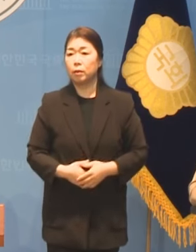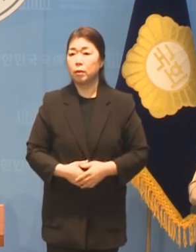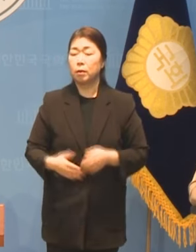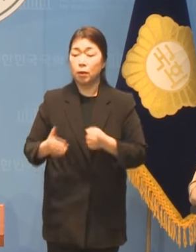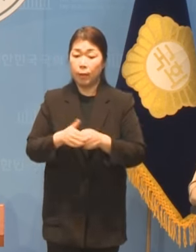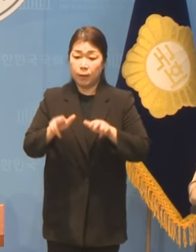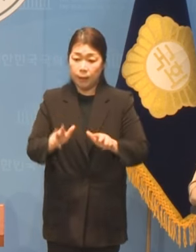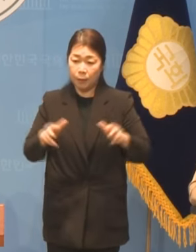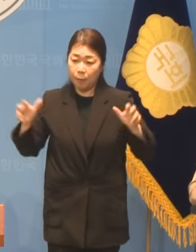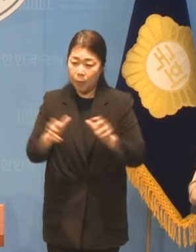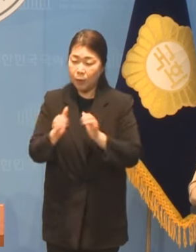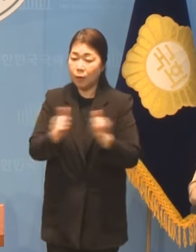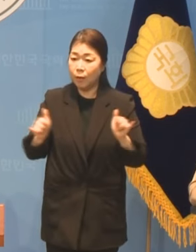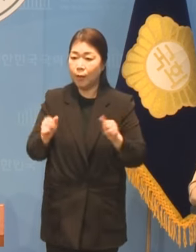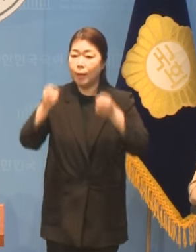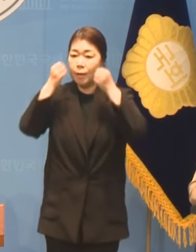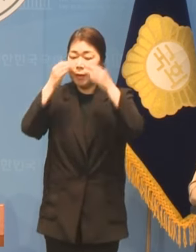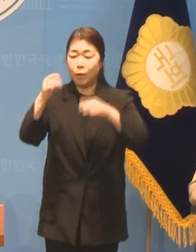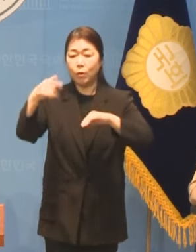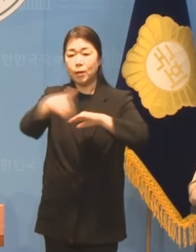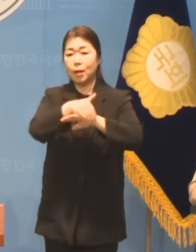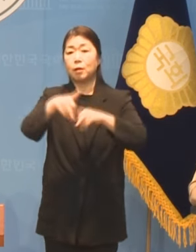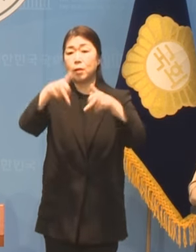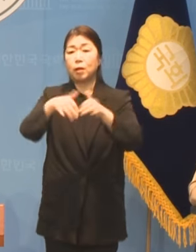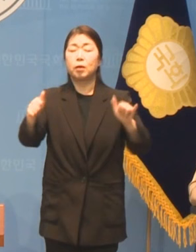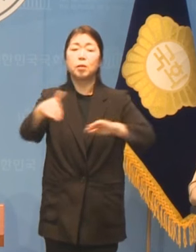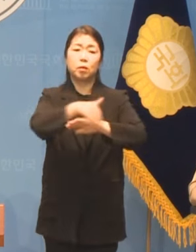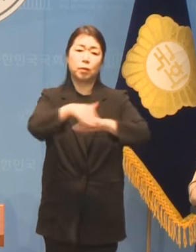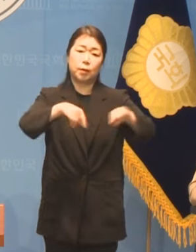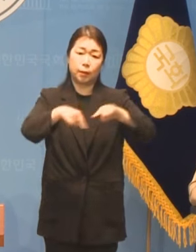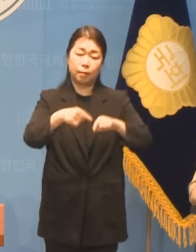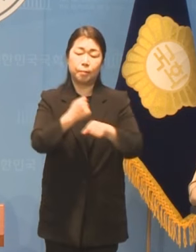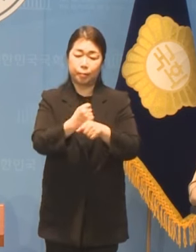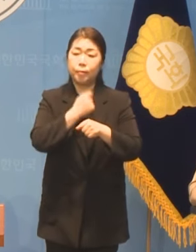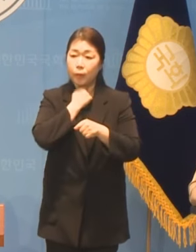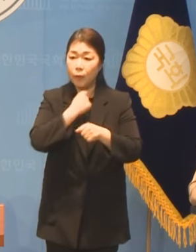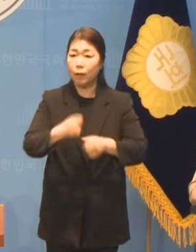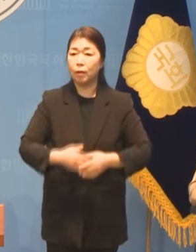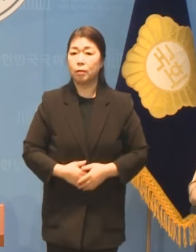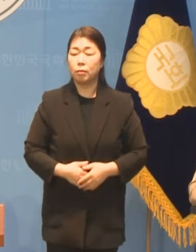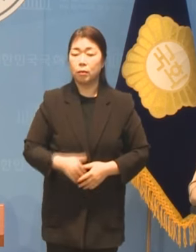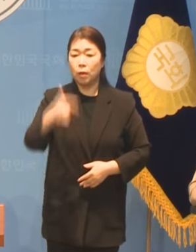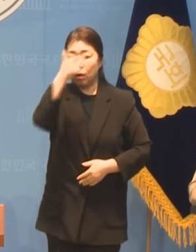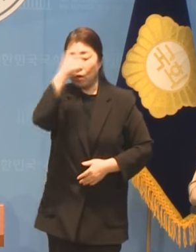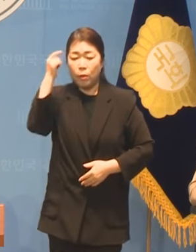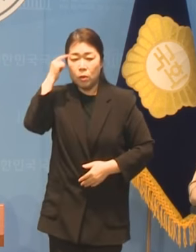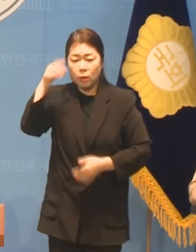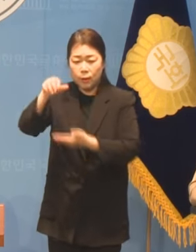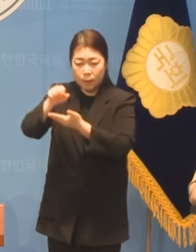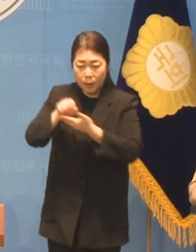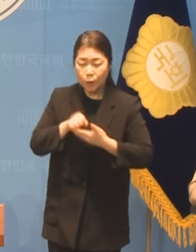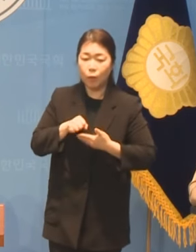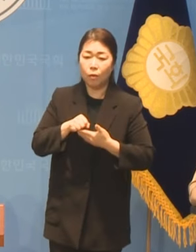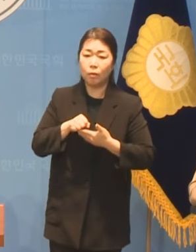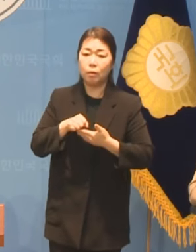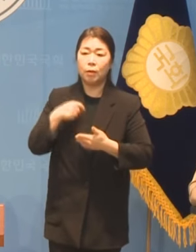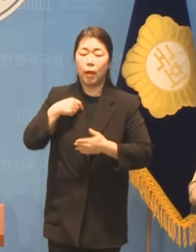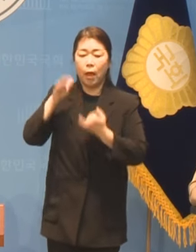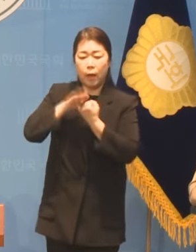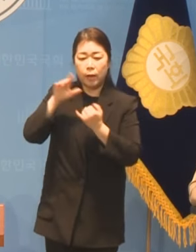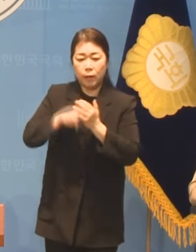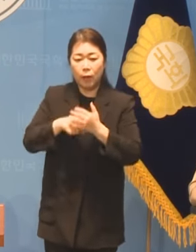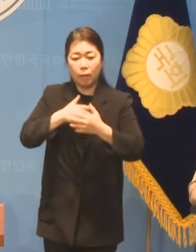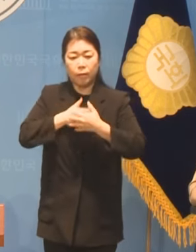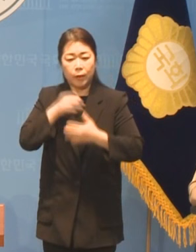동지들이 새로운 장애인 정치를 만들게 했습니다 노무현의 정신에 가슴이 뛰었던 그때의 민주당을